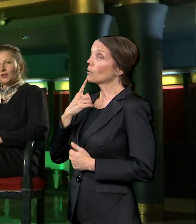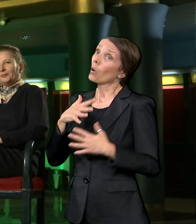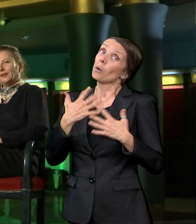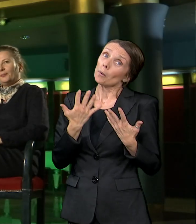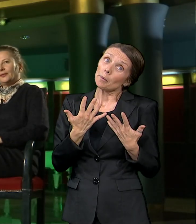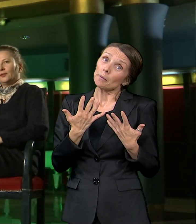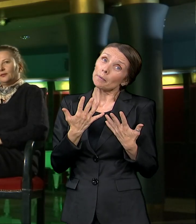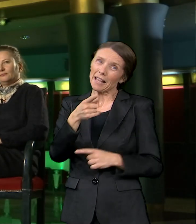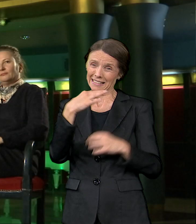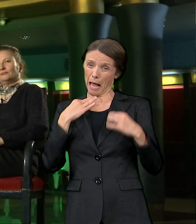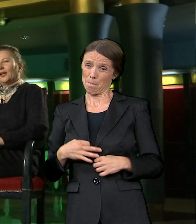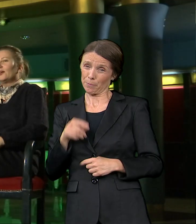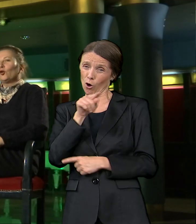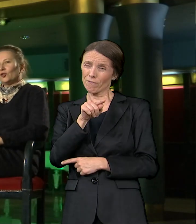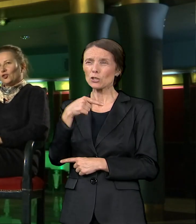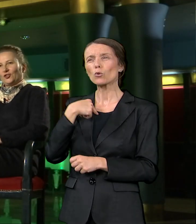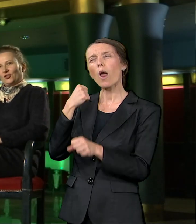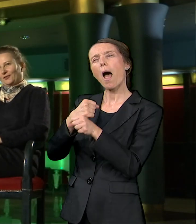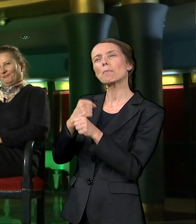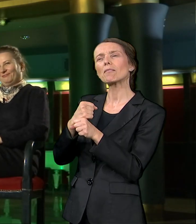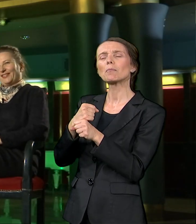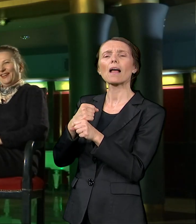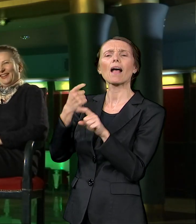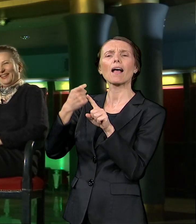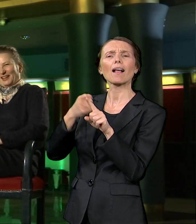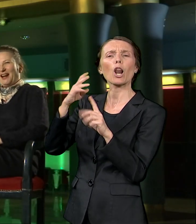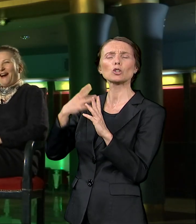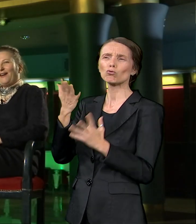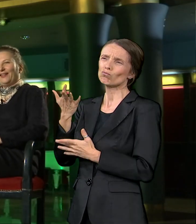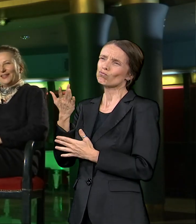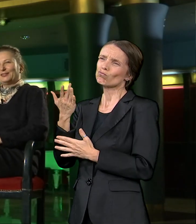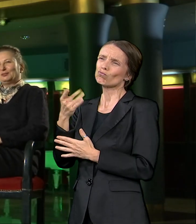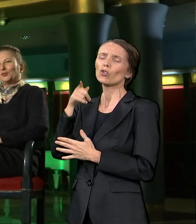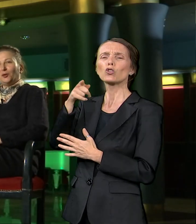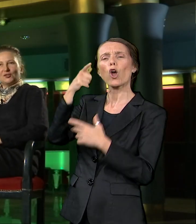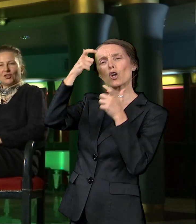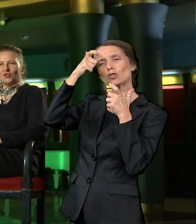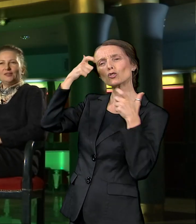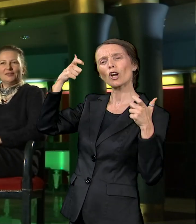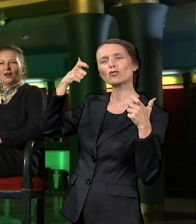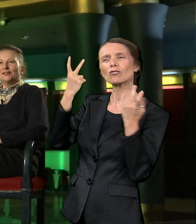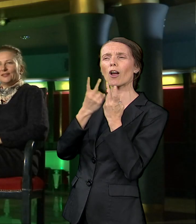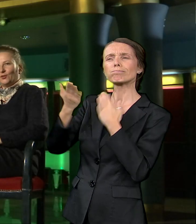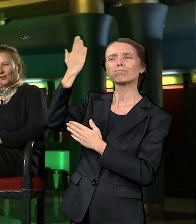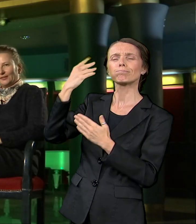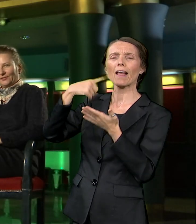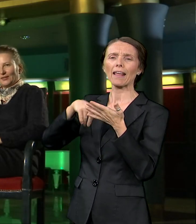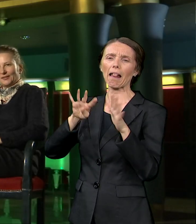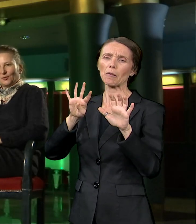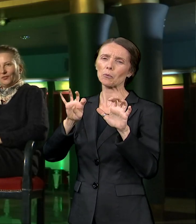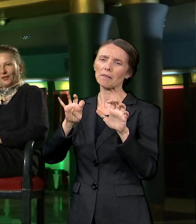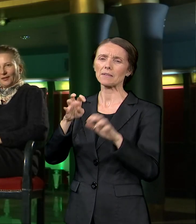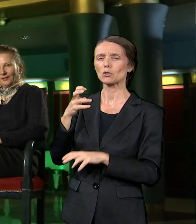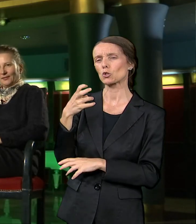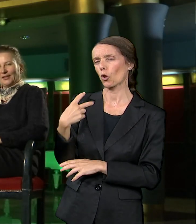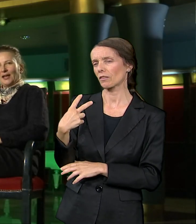bi napravila neki kloš šešir. Šta to znači? To je šešir iz 20. godina, 20.